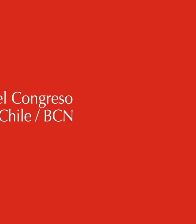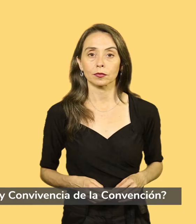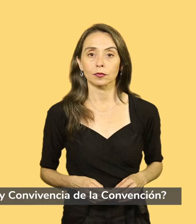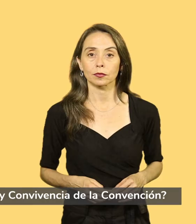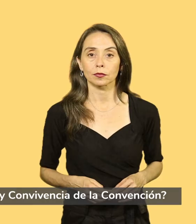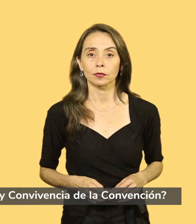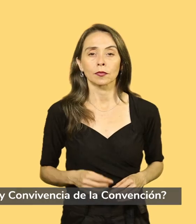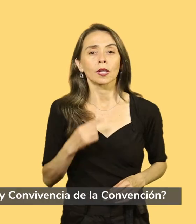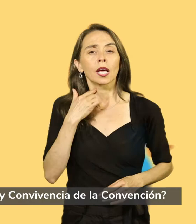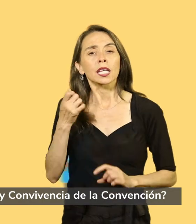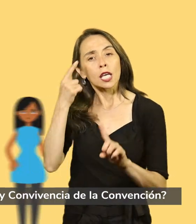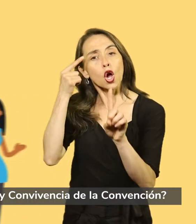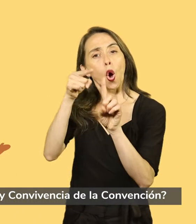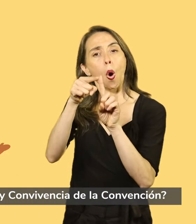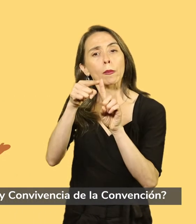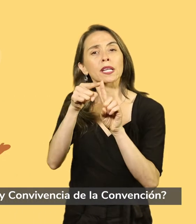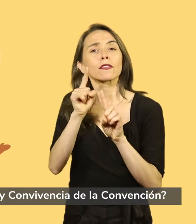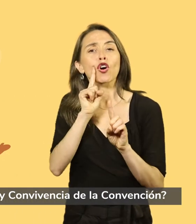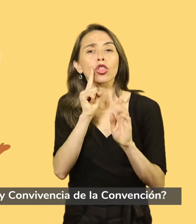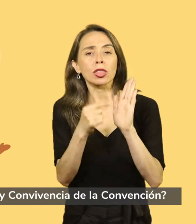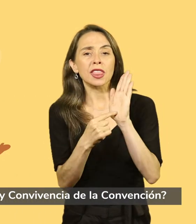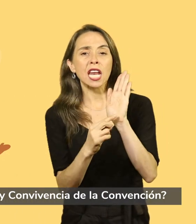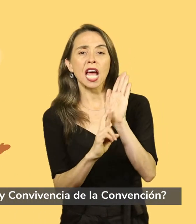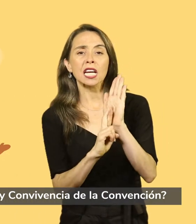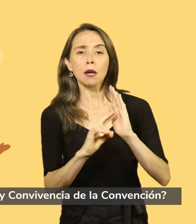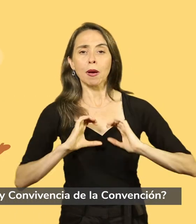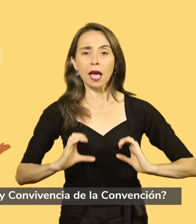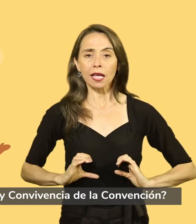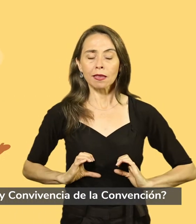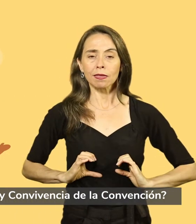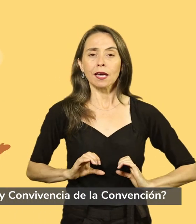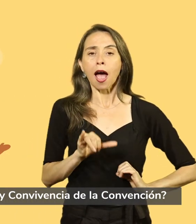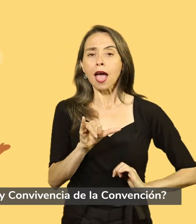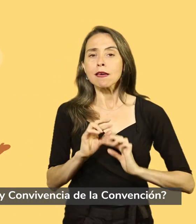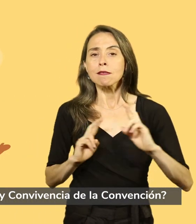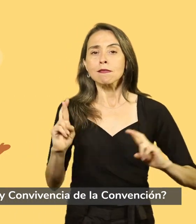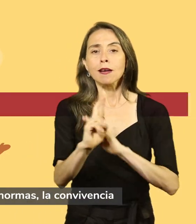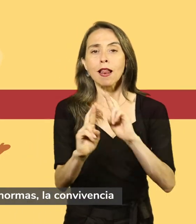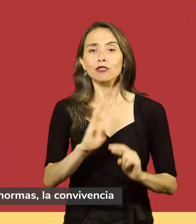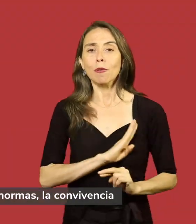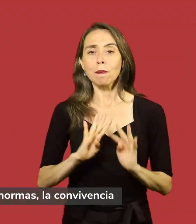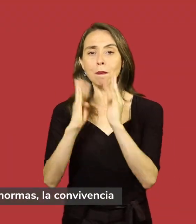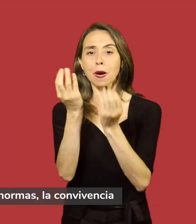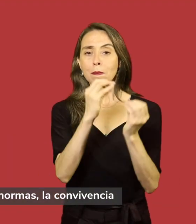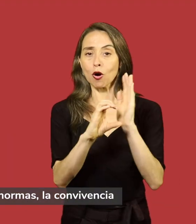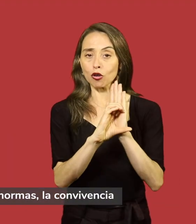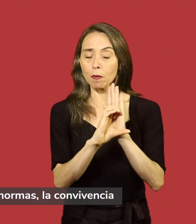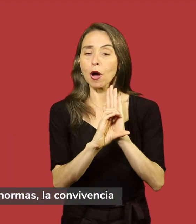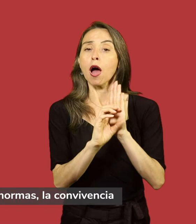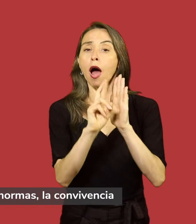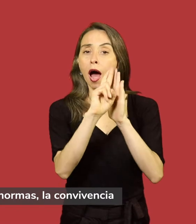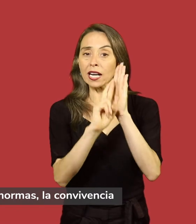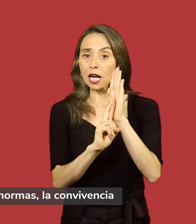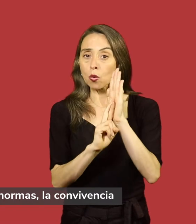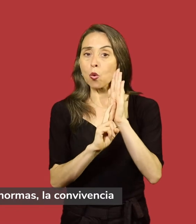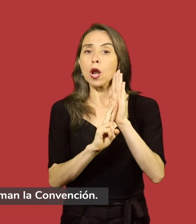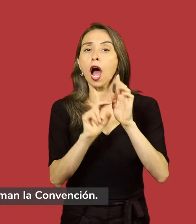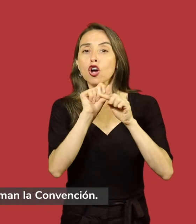¿Qué objetivo tiene el Reglamento de Ética y Convivencia de la Convención? Regular, de acuerdo a principios y normas, la convivencia entre las